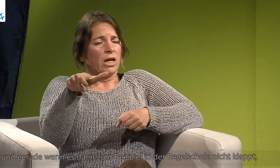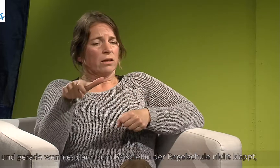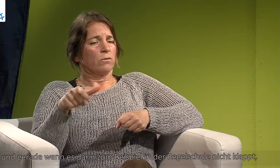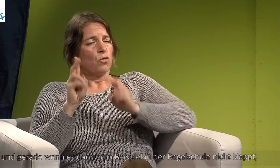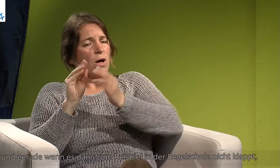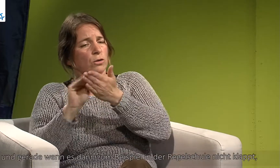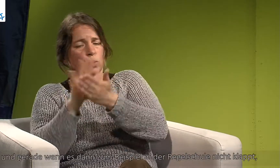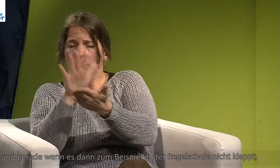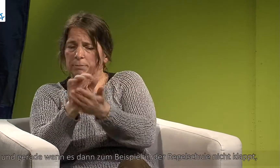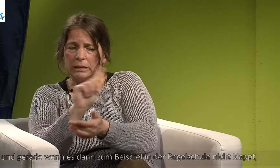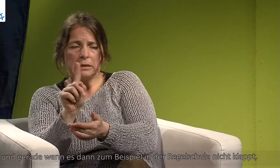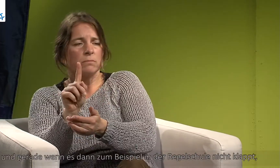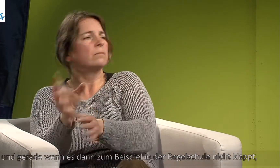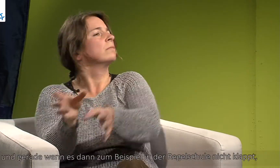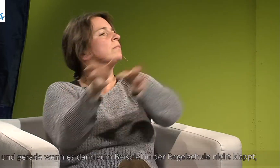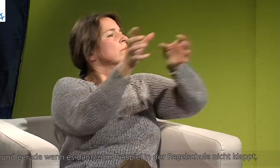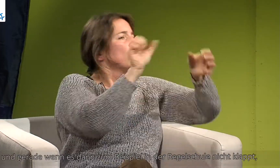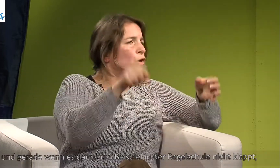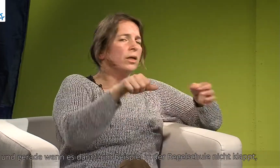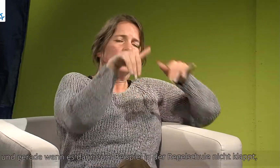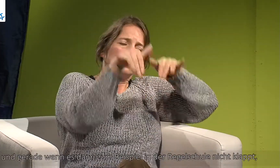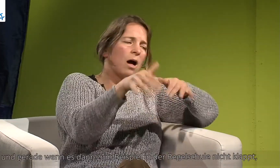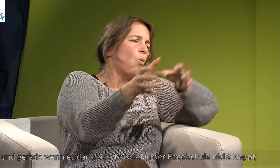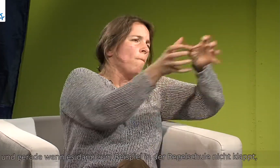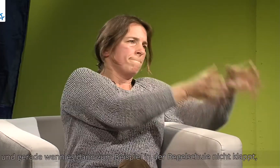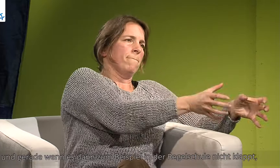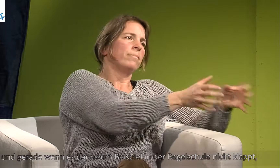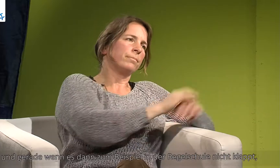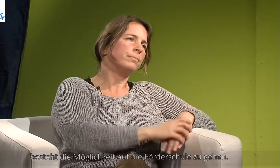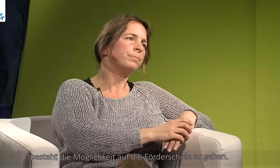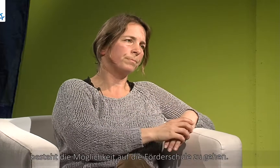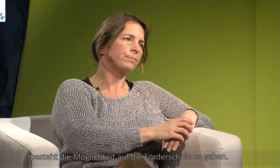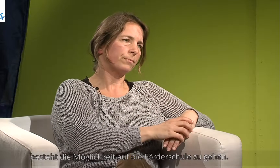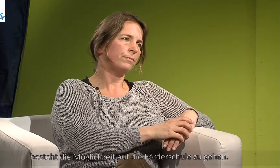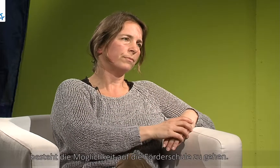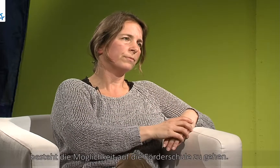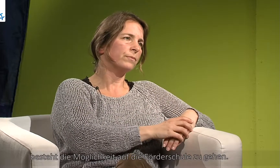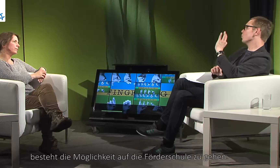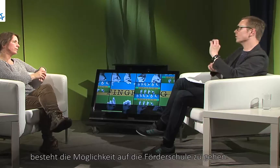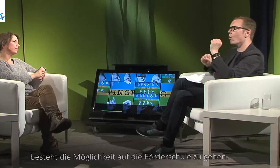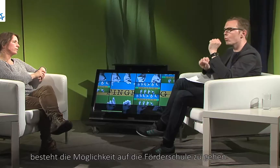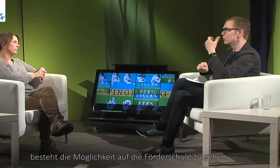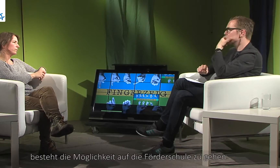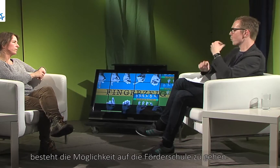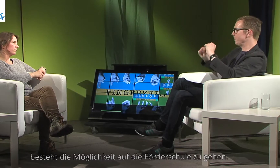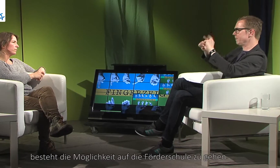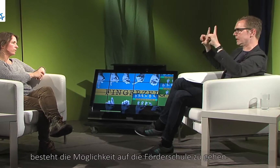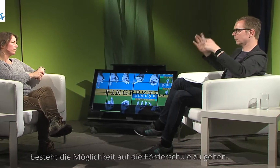Und gerade wenn dann zum Beispiel es in der Regelschule nicht klappt, dann besteht die Möglichkeit, auf die